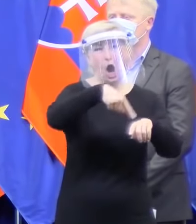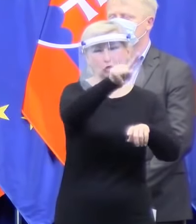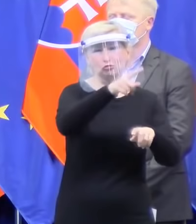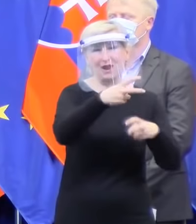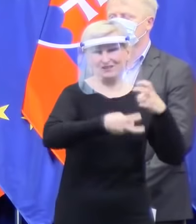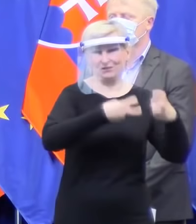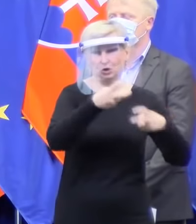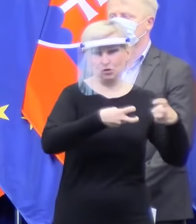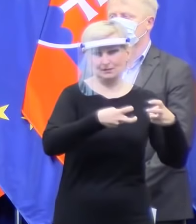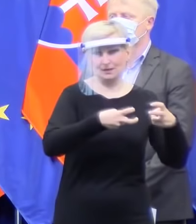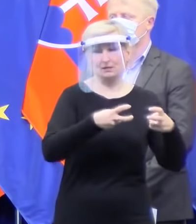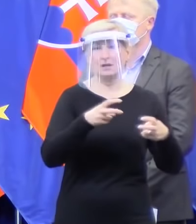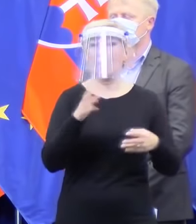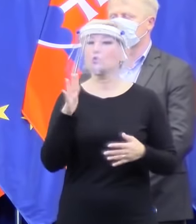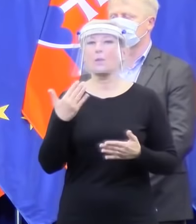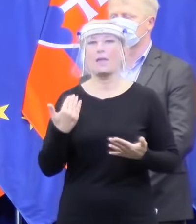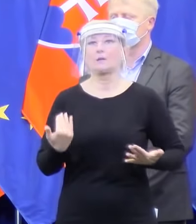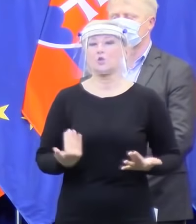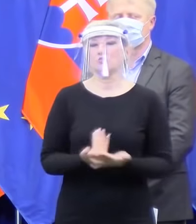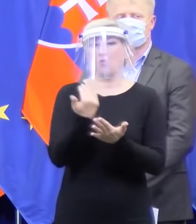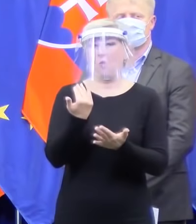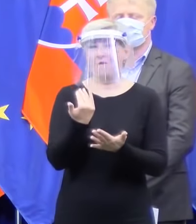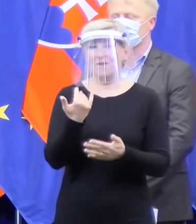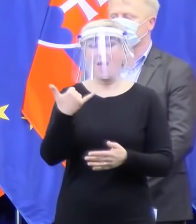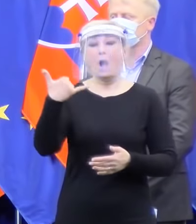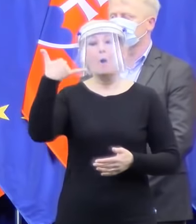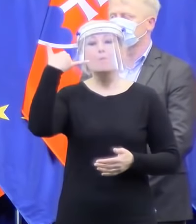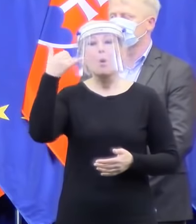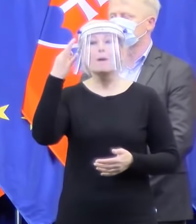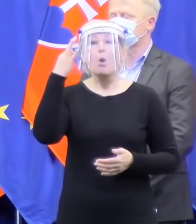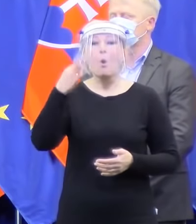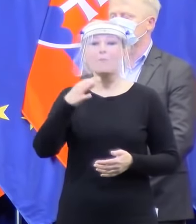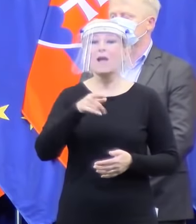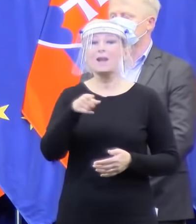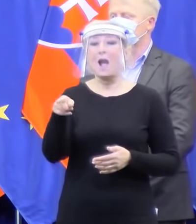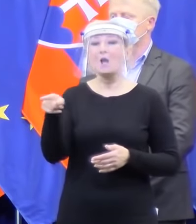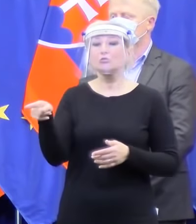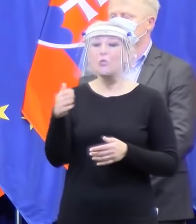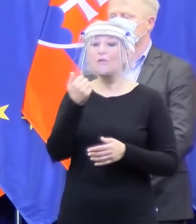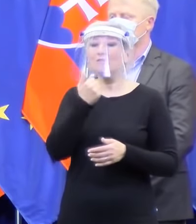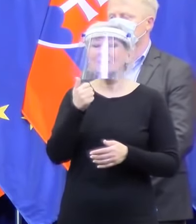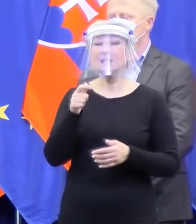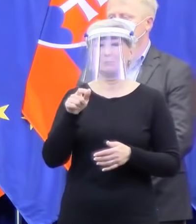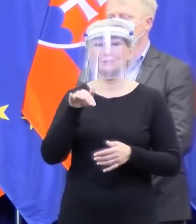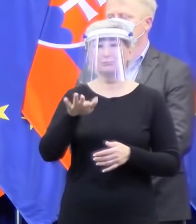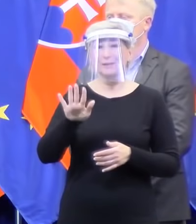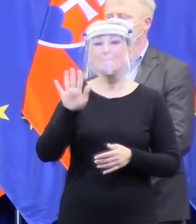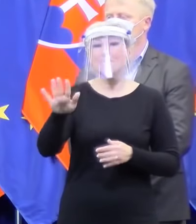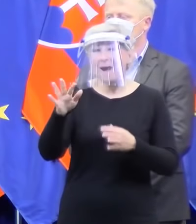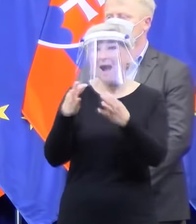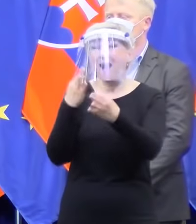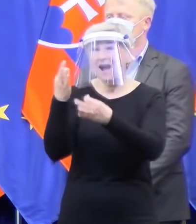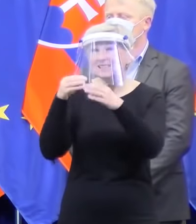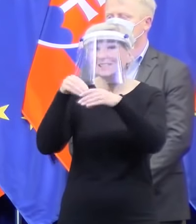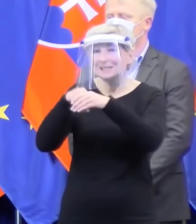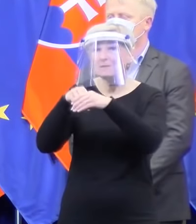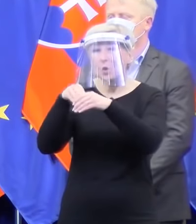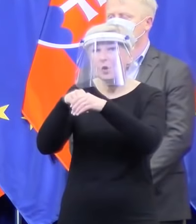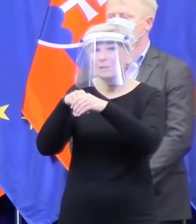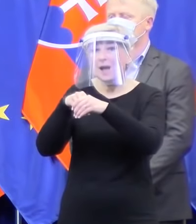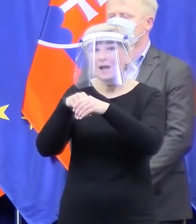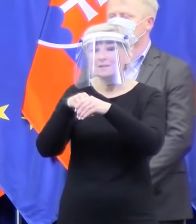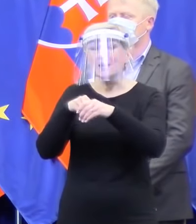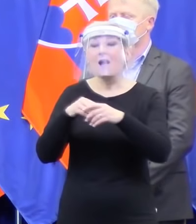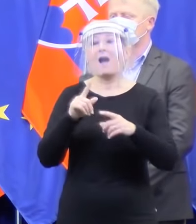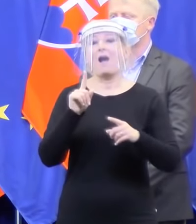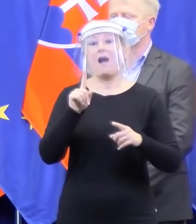mobilní operátori ukladajú. Len tu je to o tom, že teraz majú prístup k ním iba mobilní operátori. A teraz by sme mali